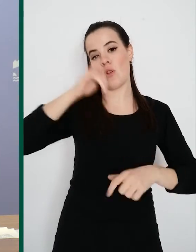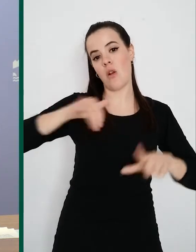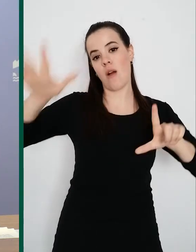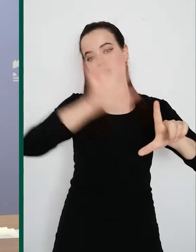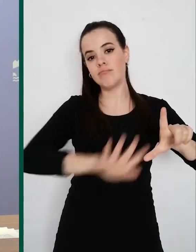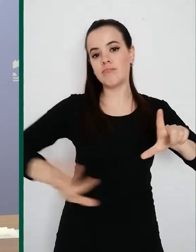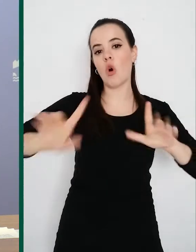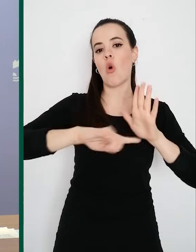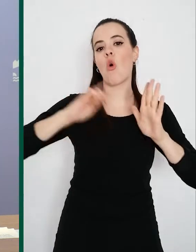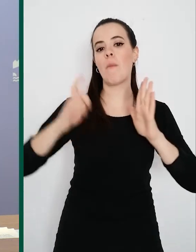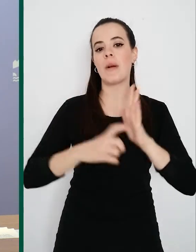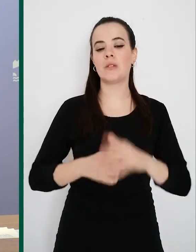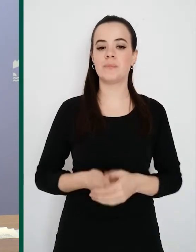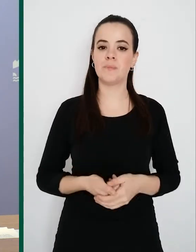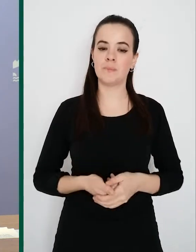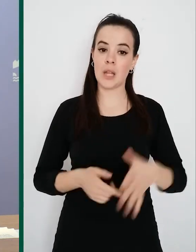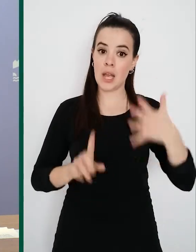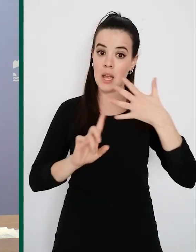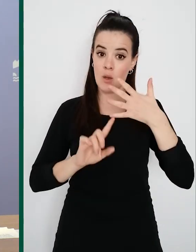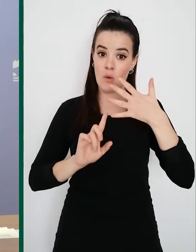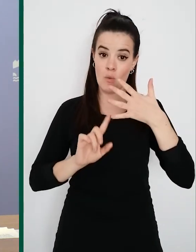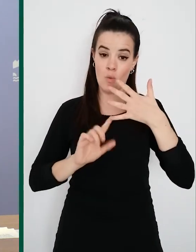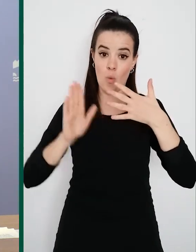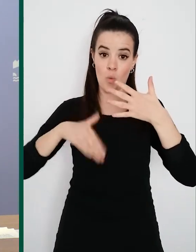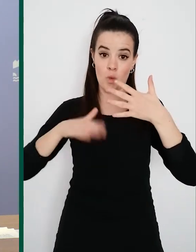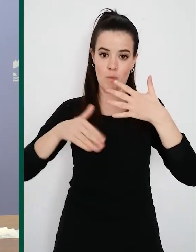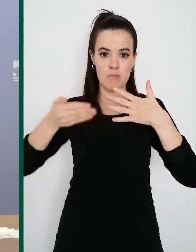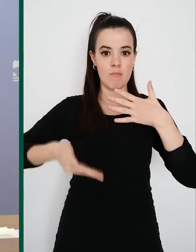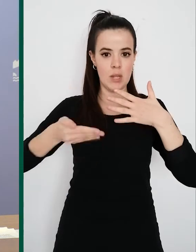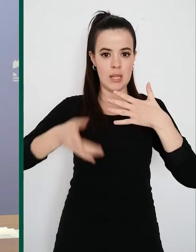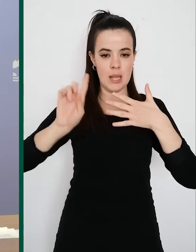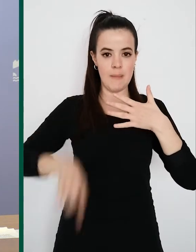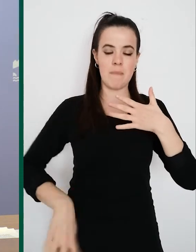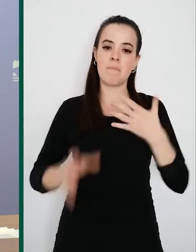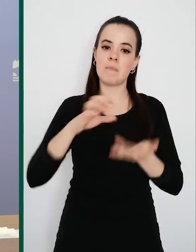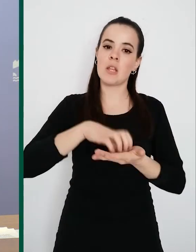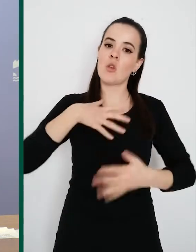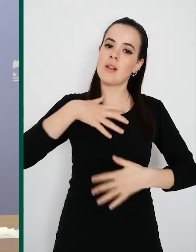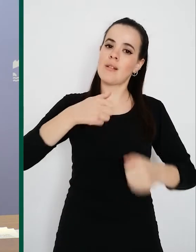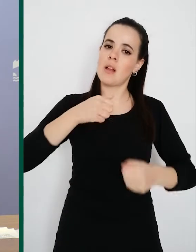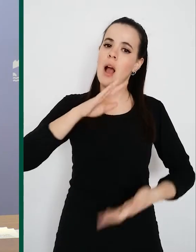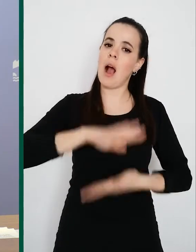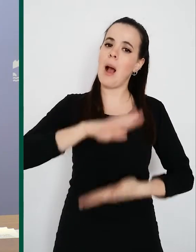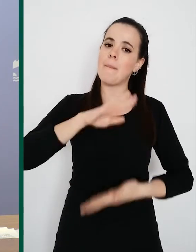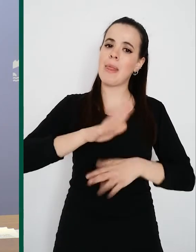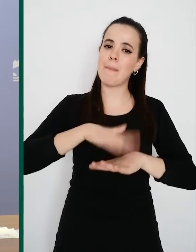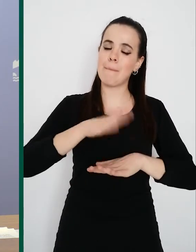Rioja. Y quinto y por último, pero no por eso menos importante, la atención primaria ha sido capaz de normalizar la